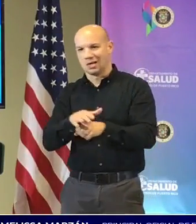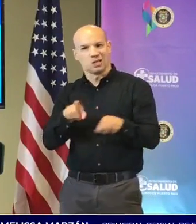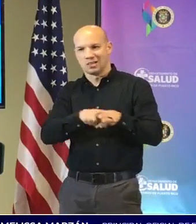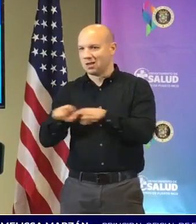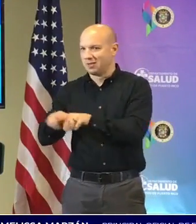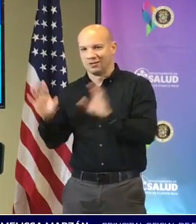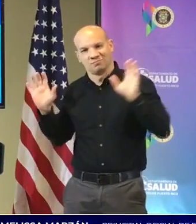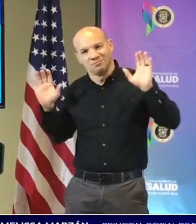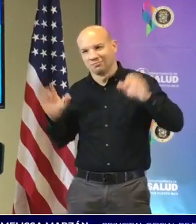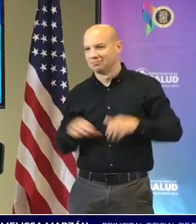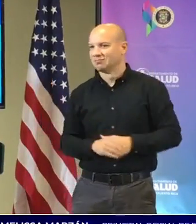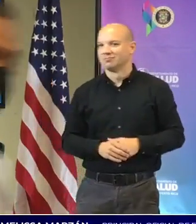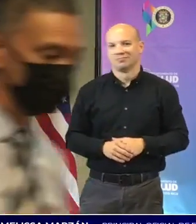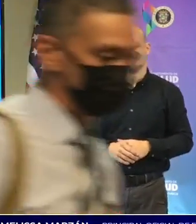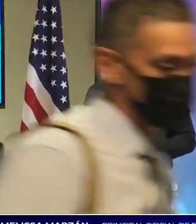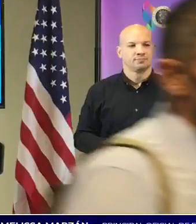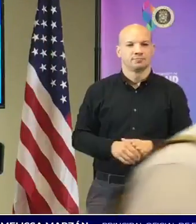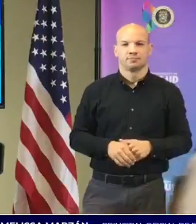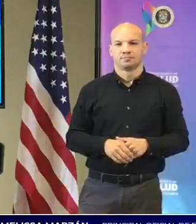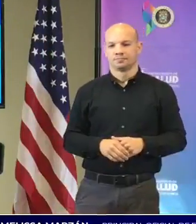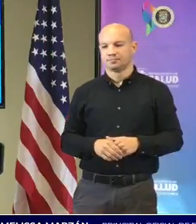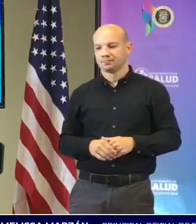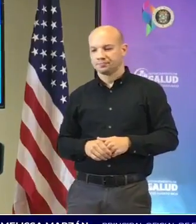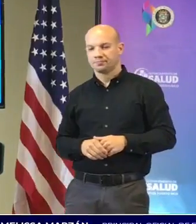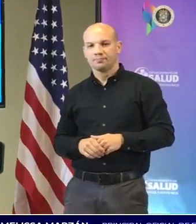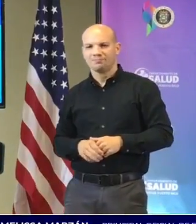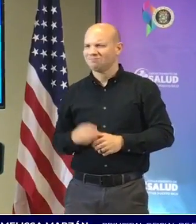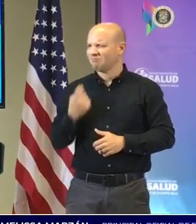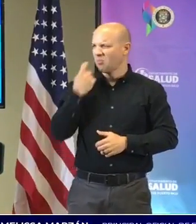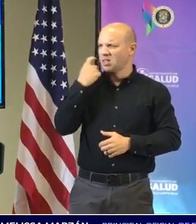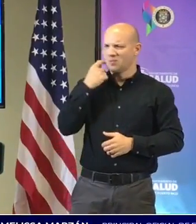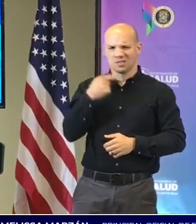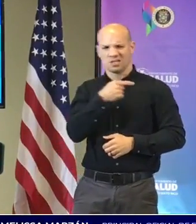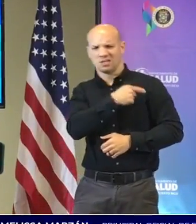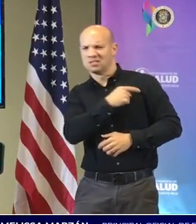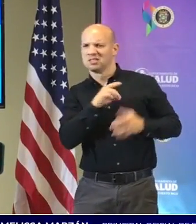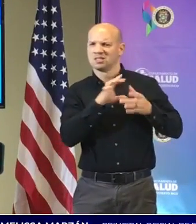se mencionó y ahorita uno de los compañeros lo dijo